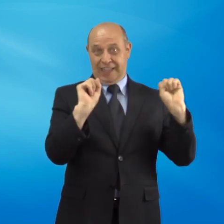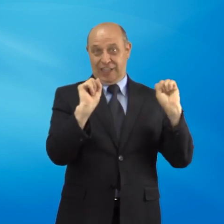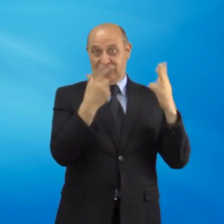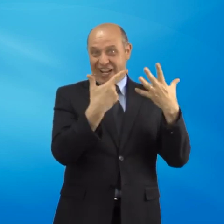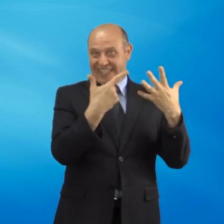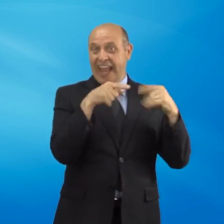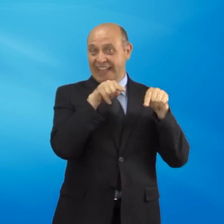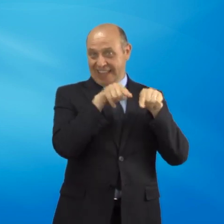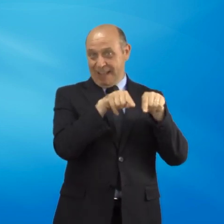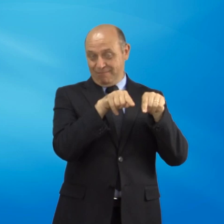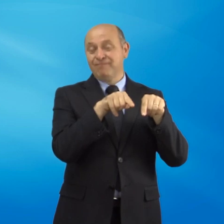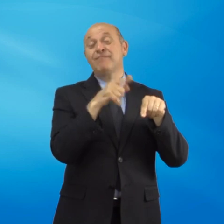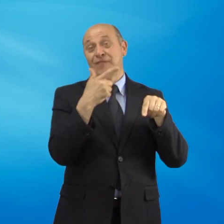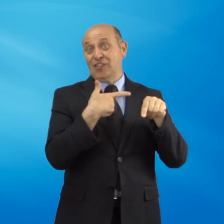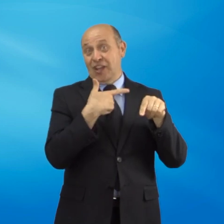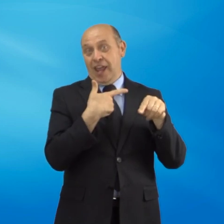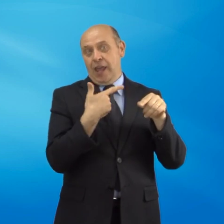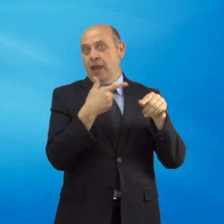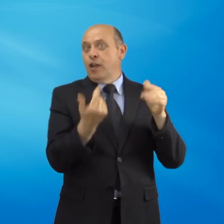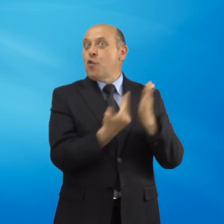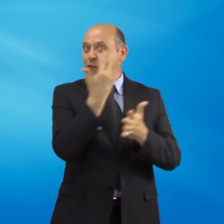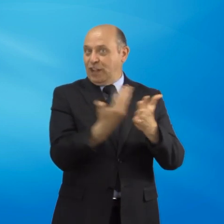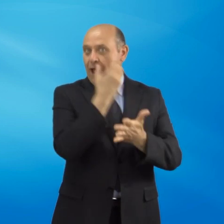importanti per i disabili e le loro famiglie.